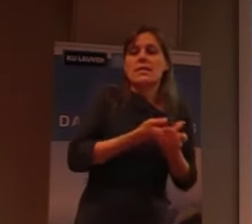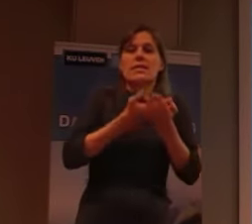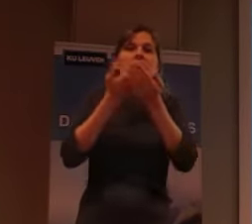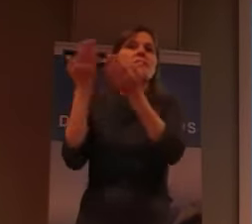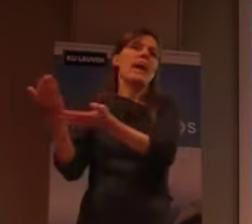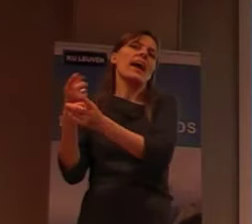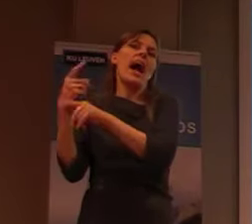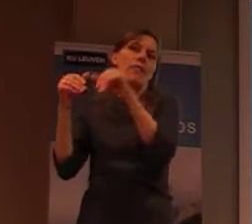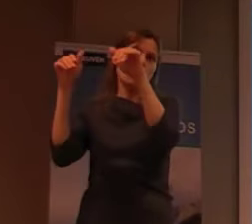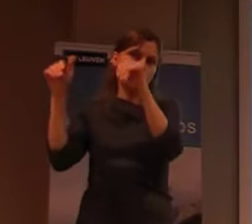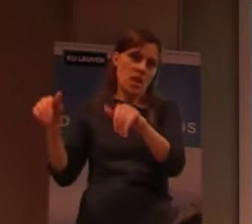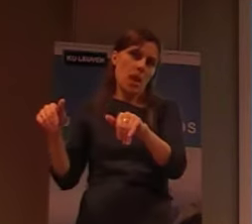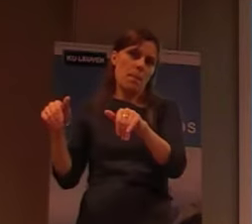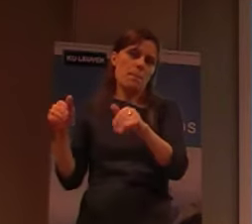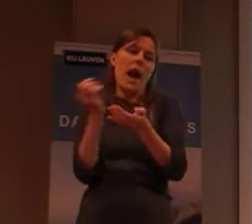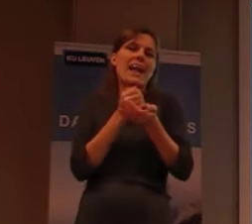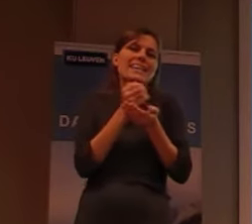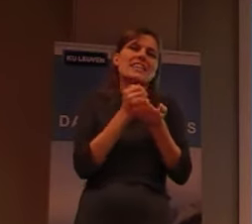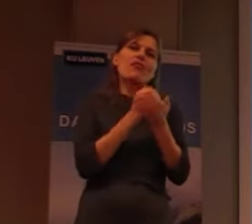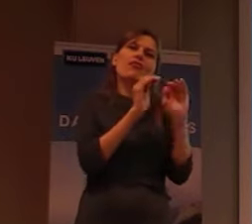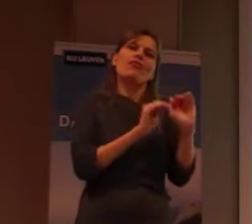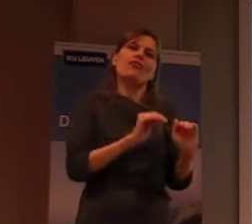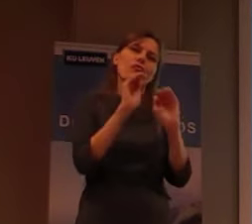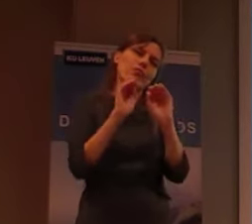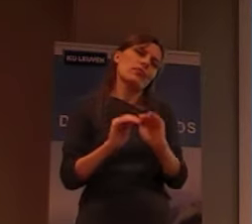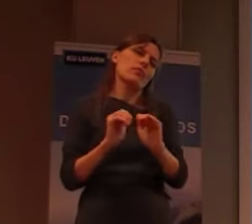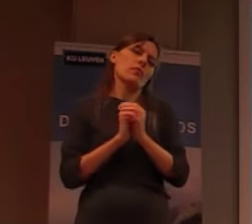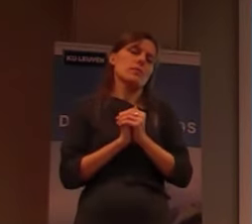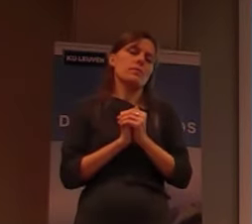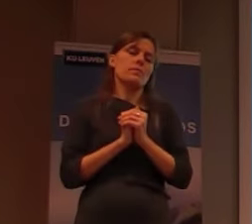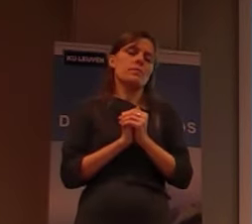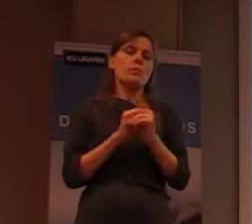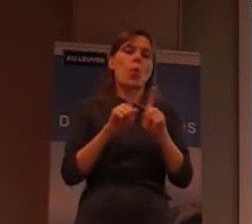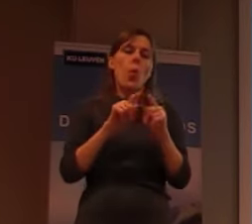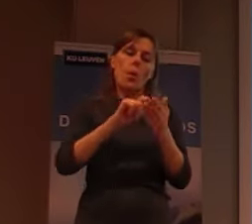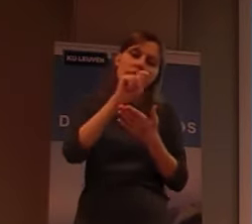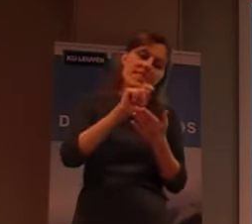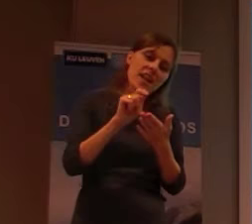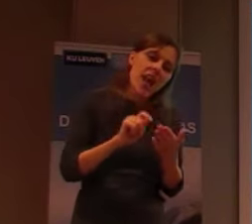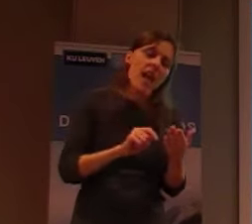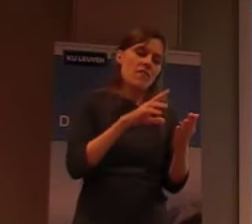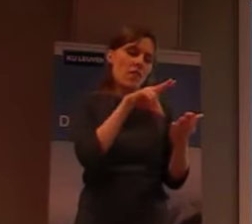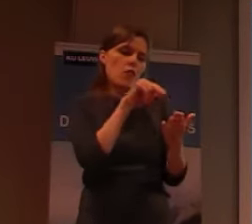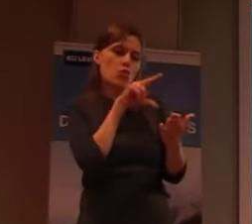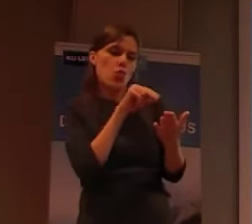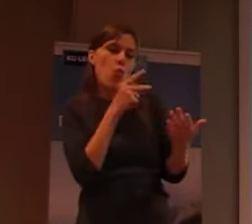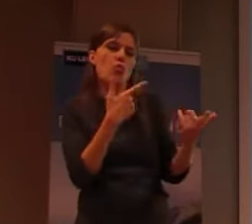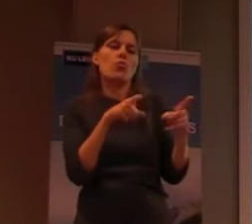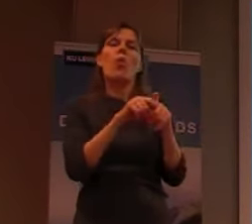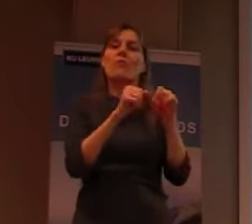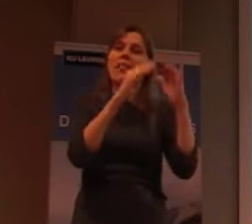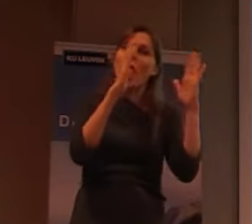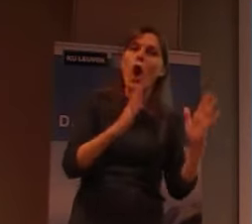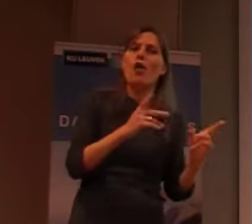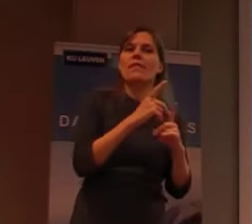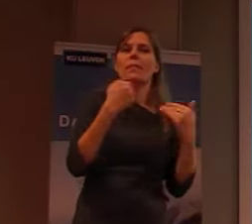aan het, en het archief. Er wordt gearchiveerd, er wordt er eigenlijk, een beschrijving van gemaakt, er worden foto's gemaakt, ook van de huizen van